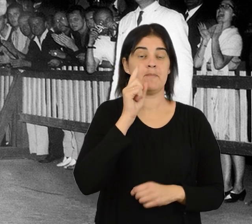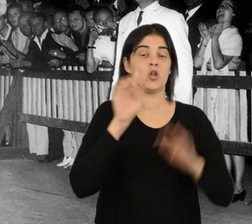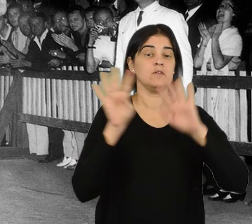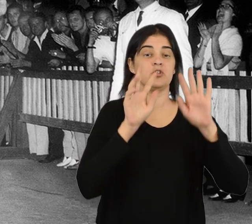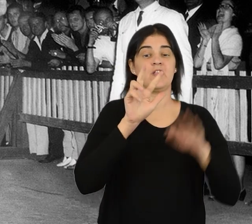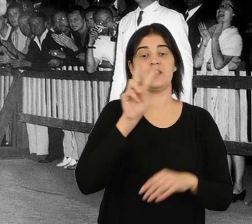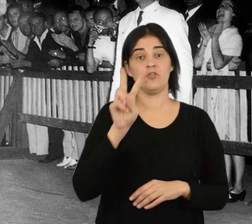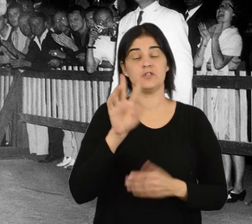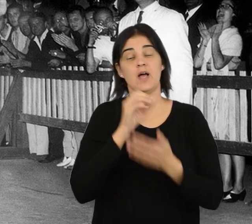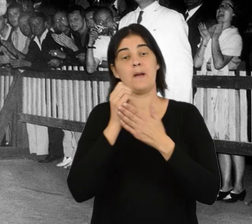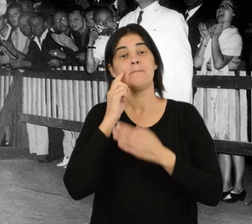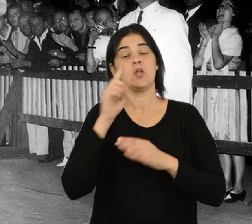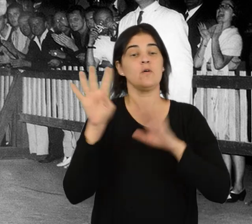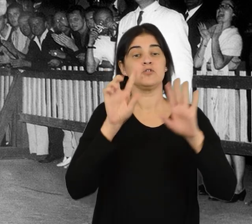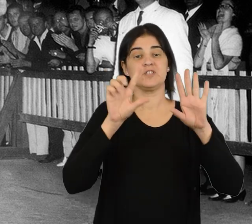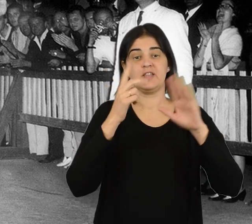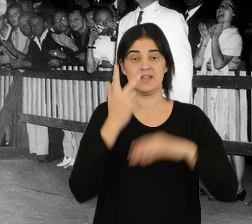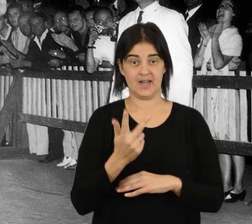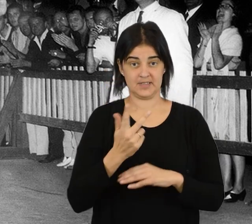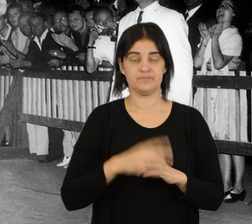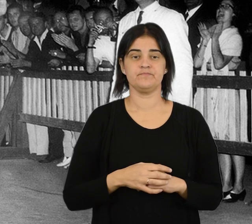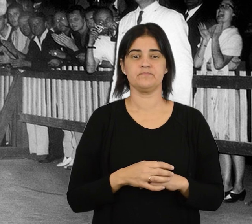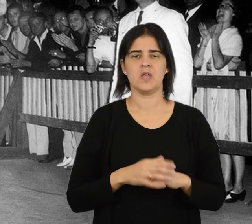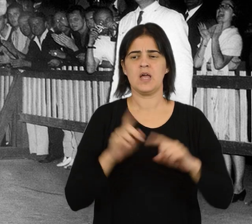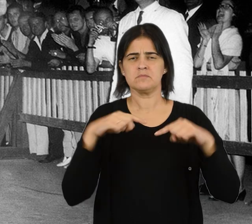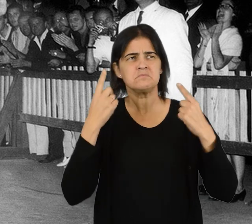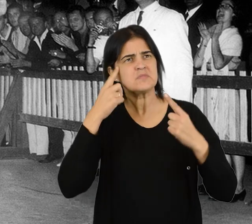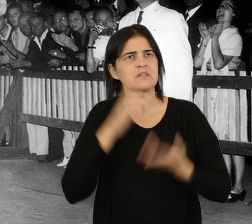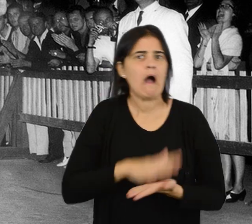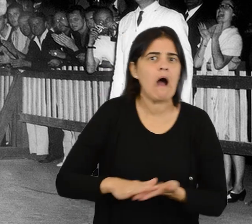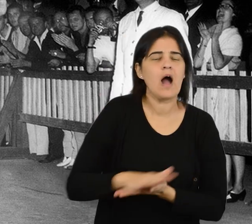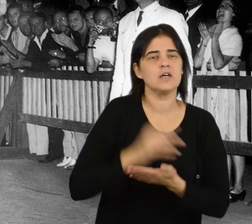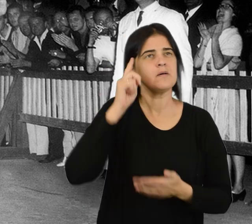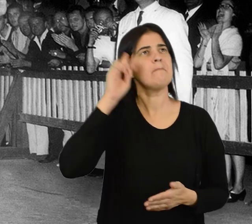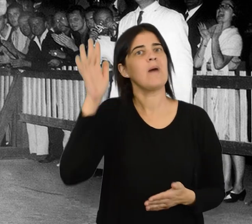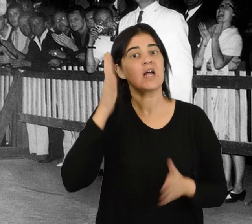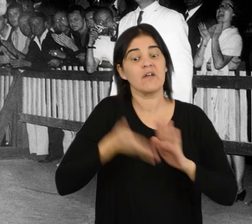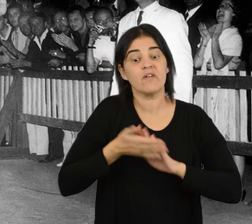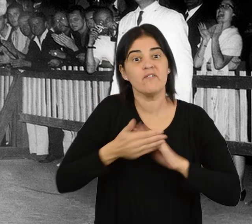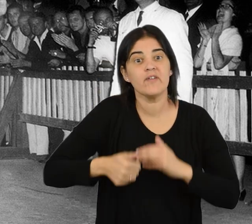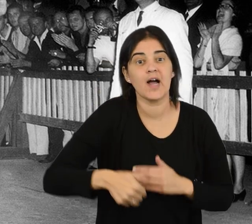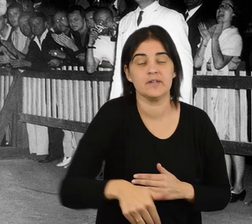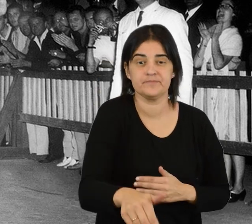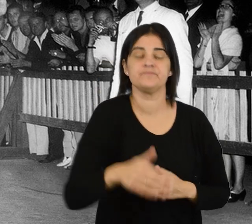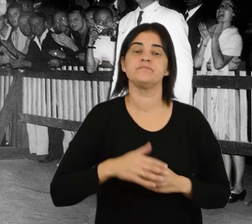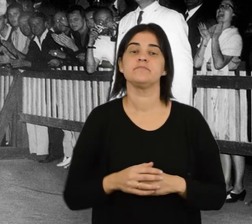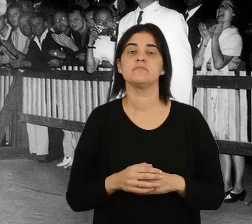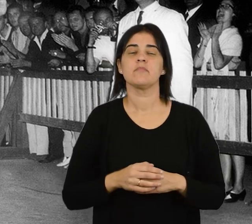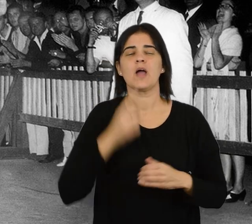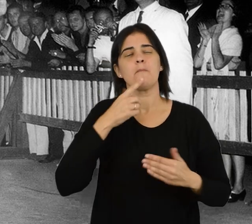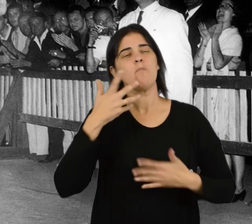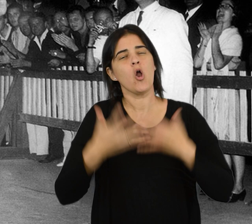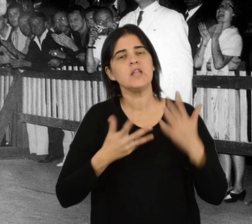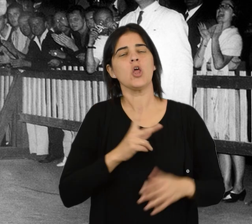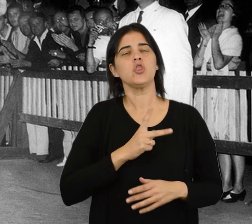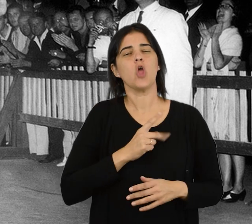-1973. Nadie podía imaginar lo que estaba a punto de suceder. La